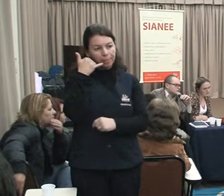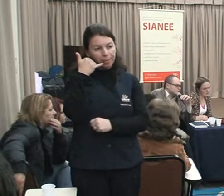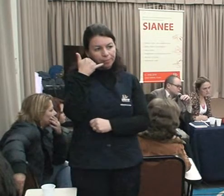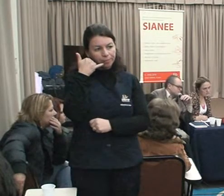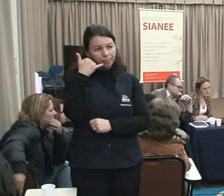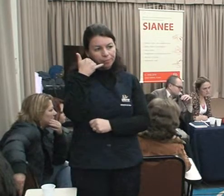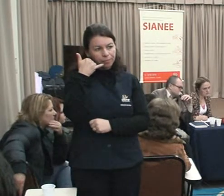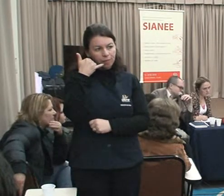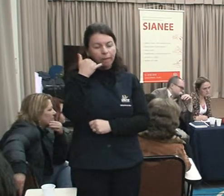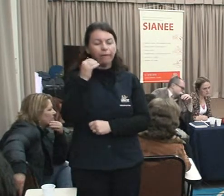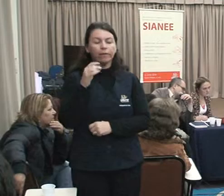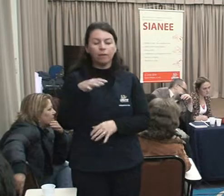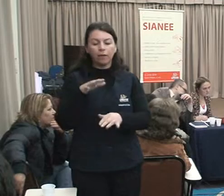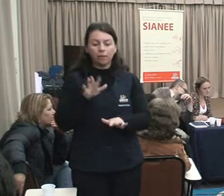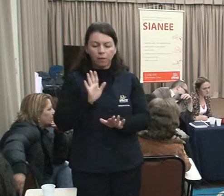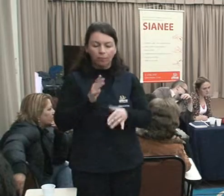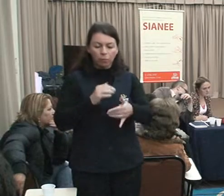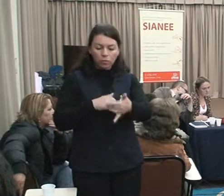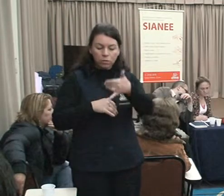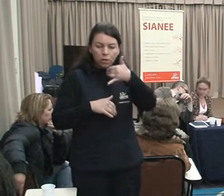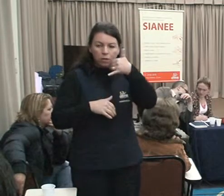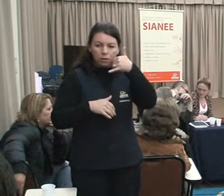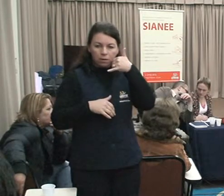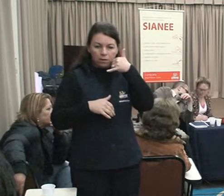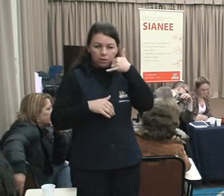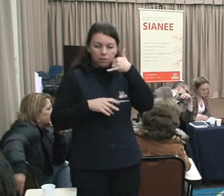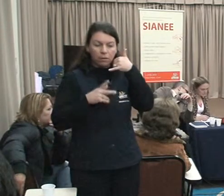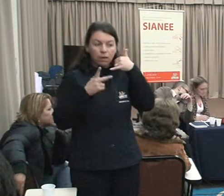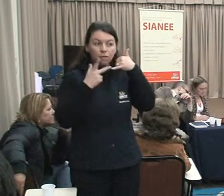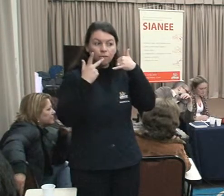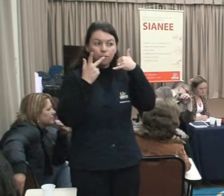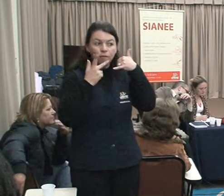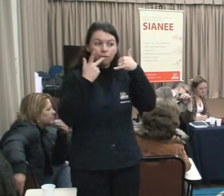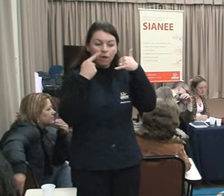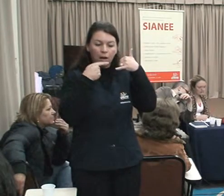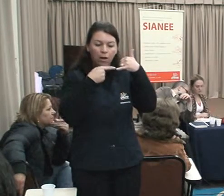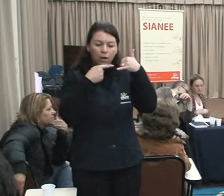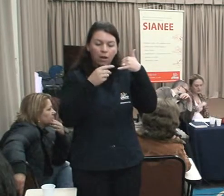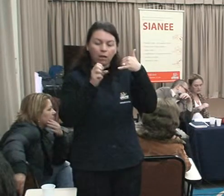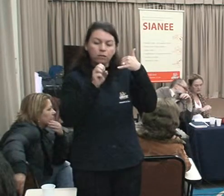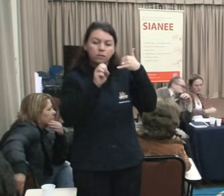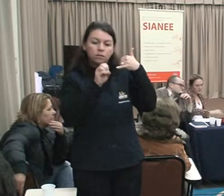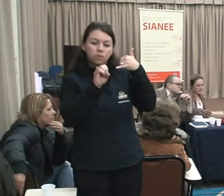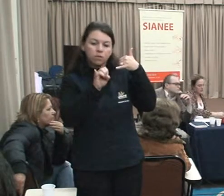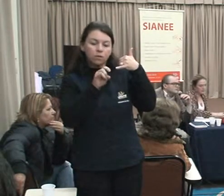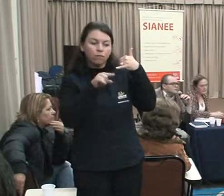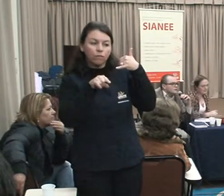podemos atender. Essa é a escola do IMP.